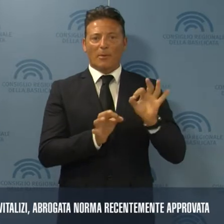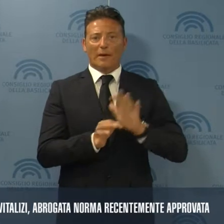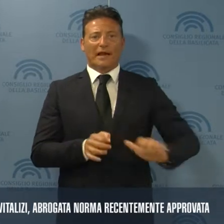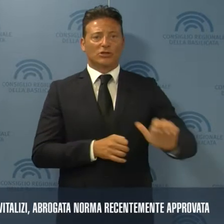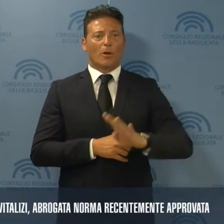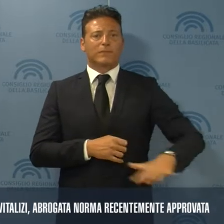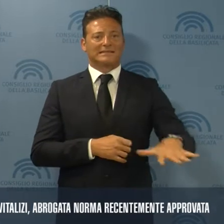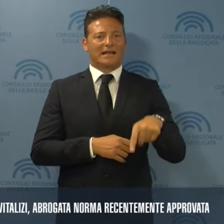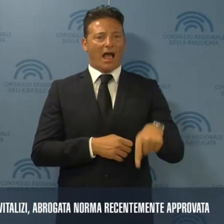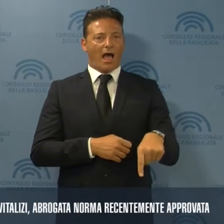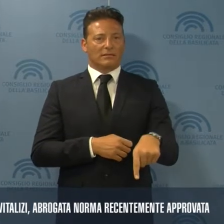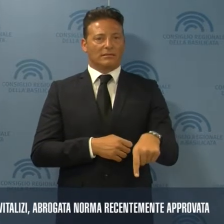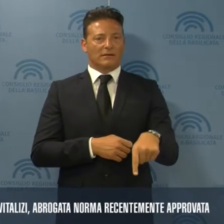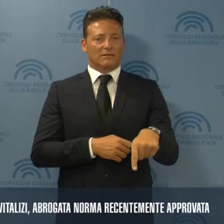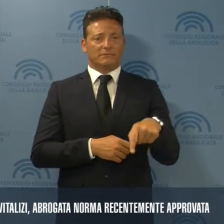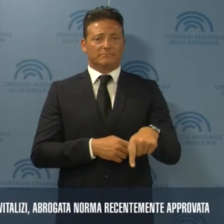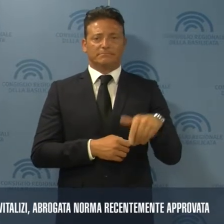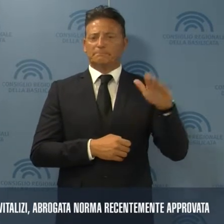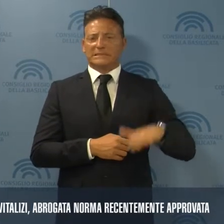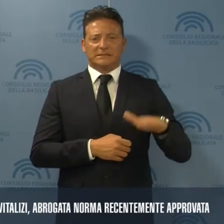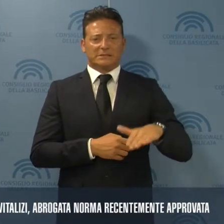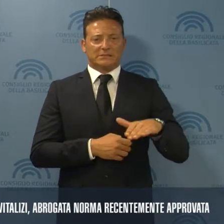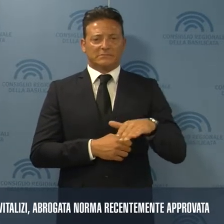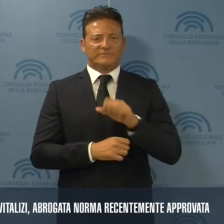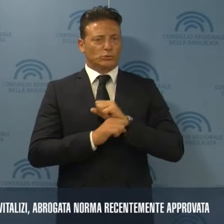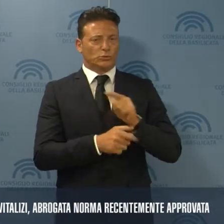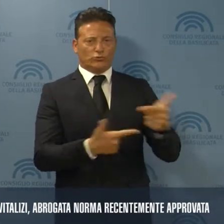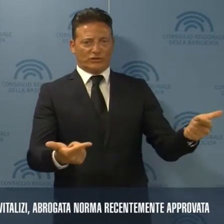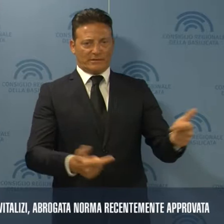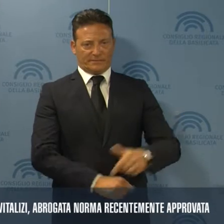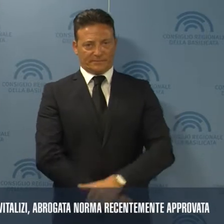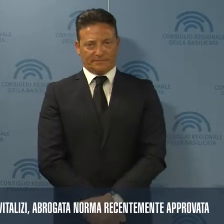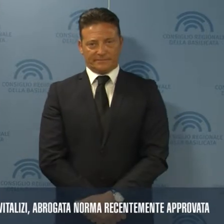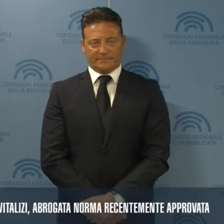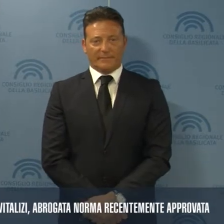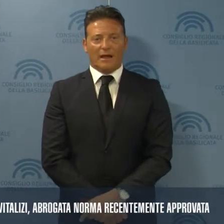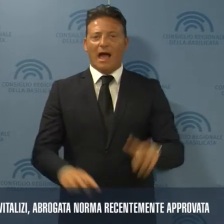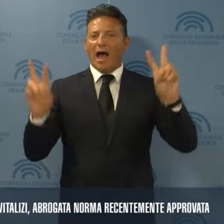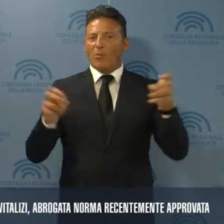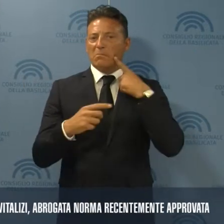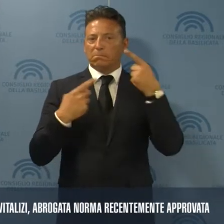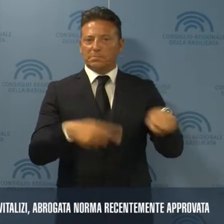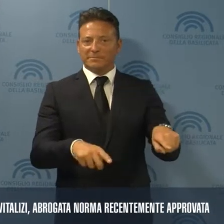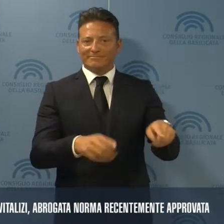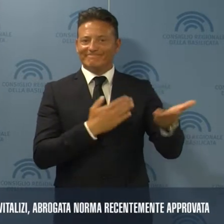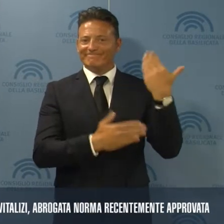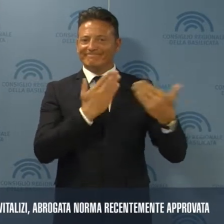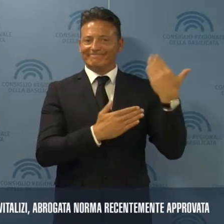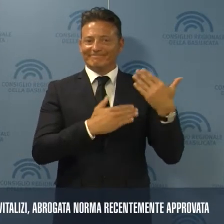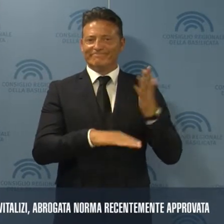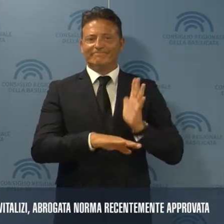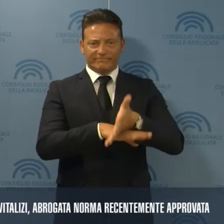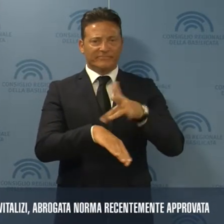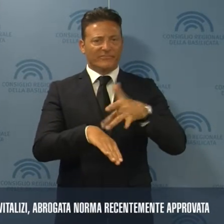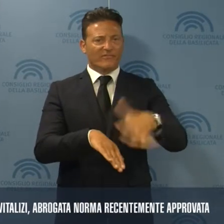regione basilicata e ai minimi storici. Sull'argomento precedentemente era